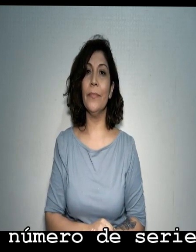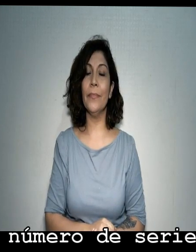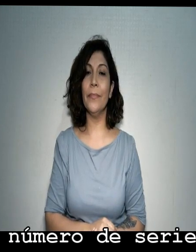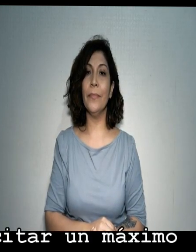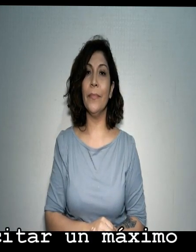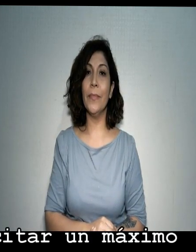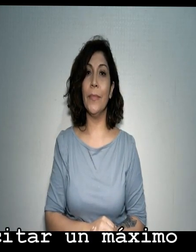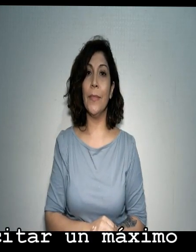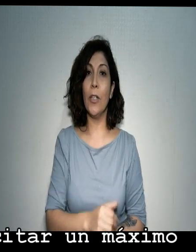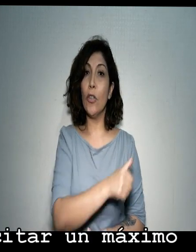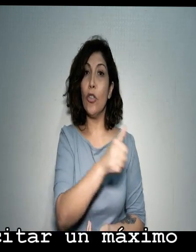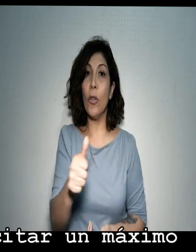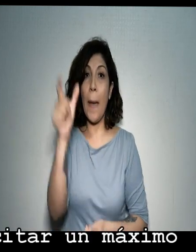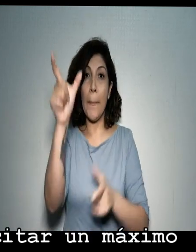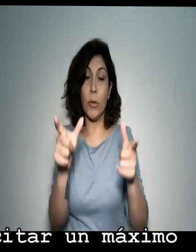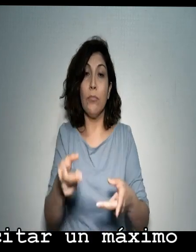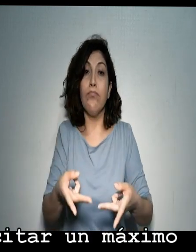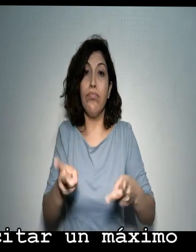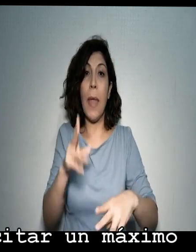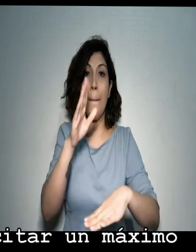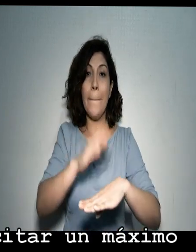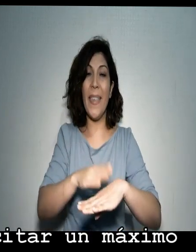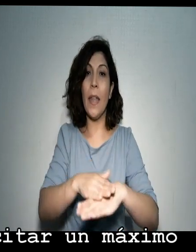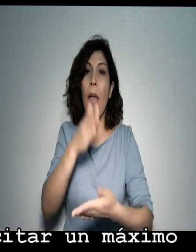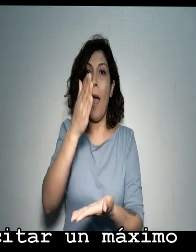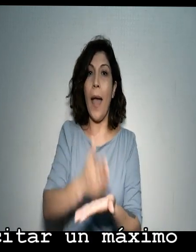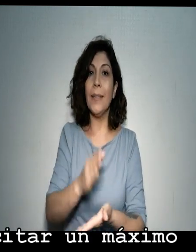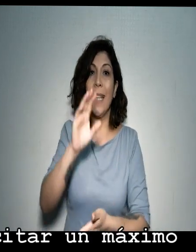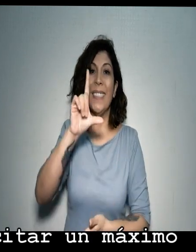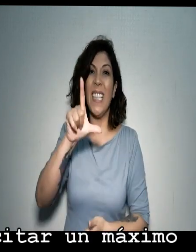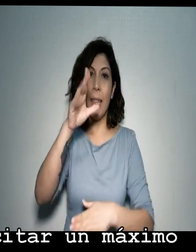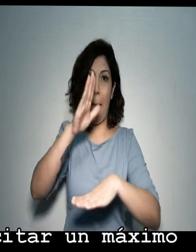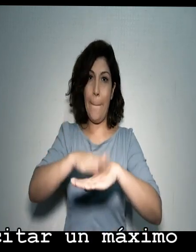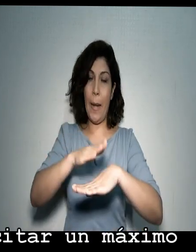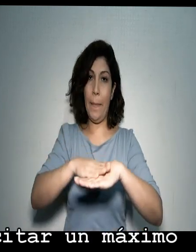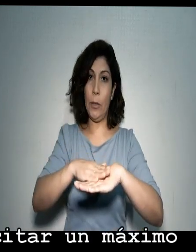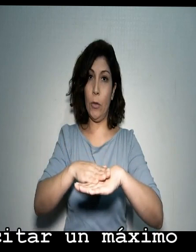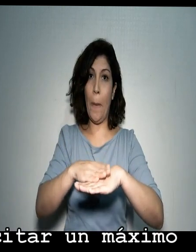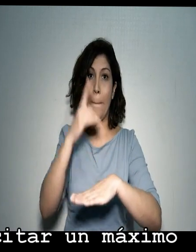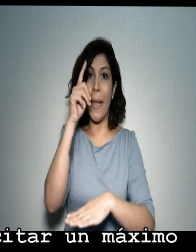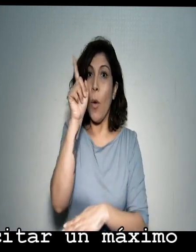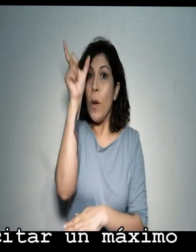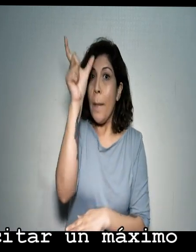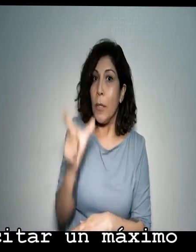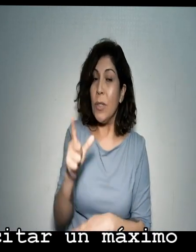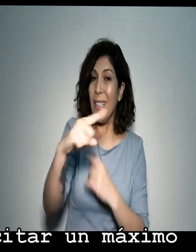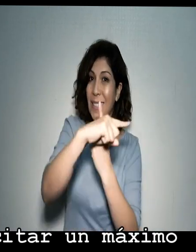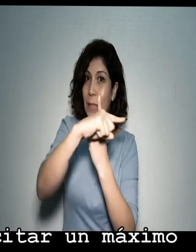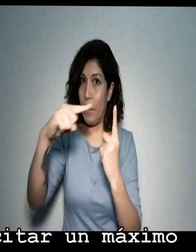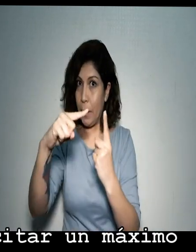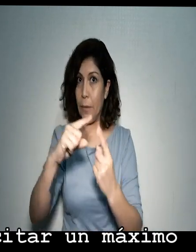Cada persona podrá solicitar un máximo de 7 permisos individuales a la semana.